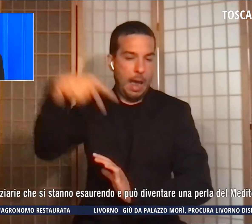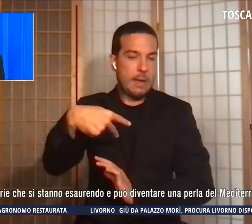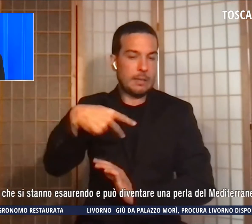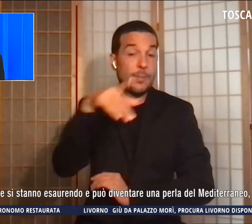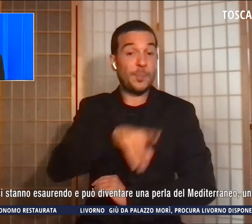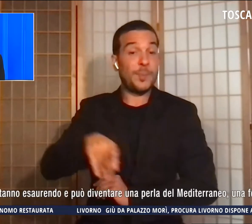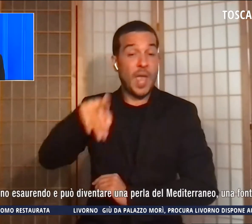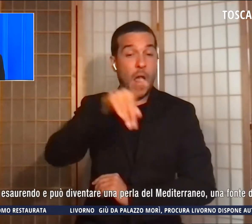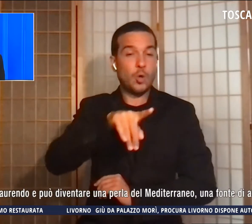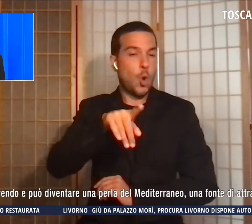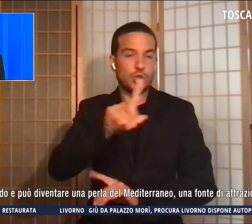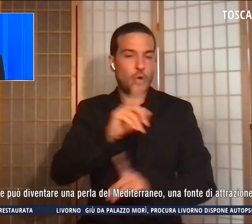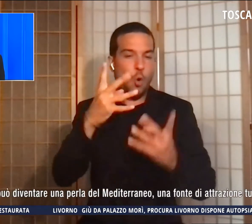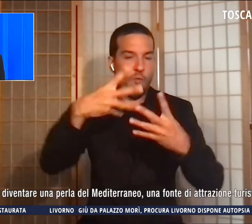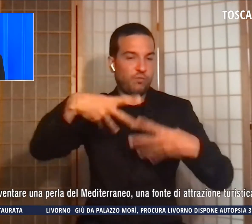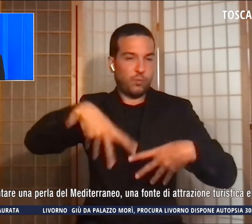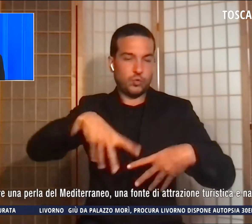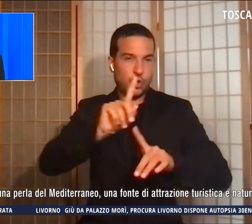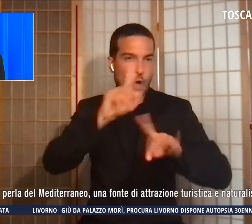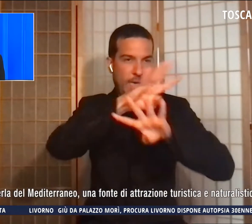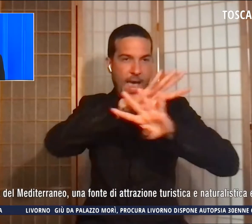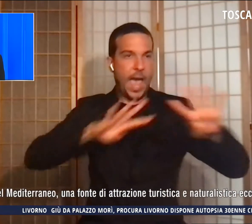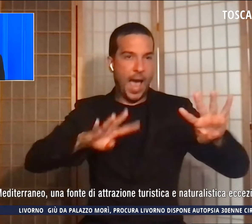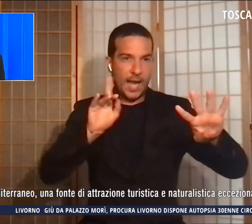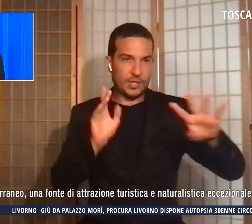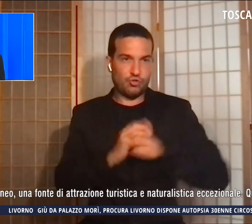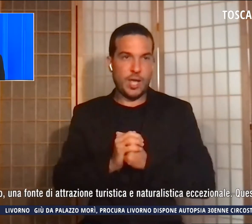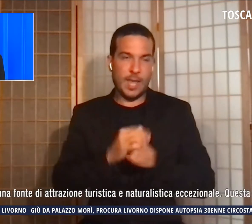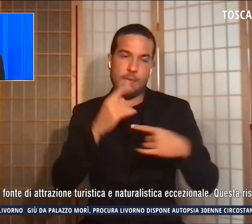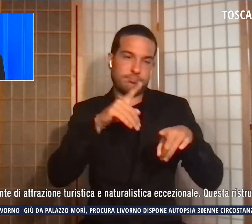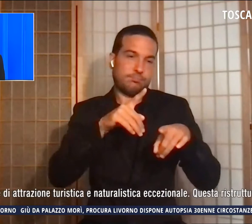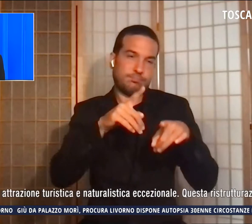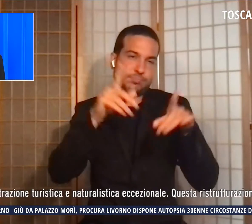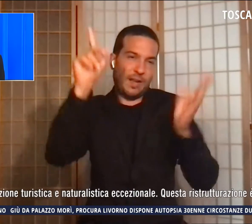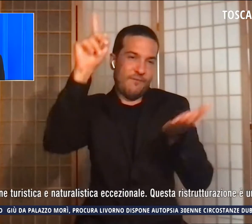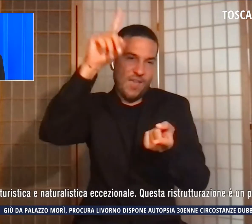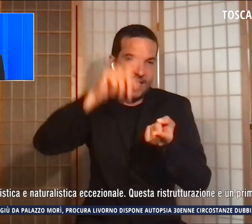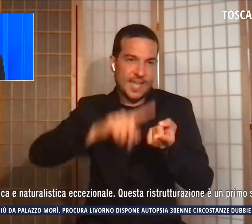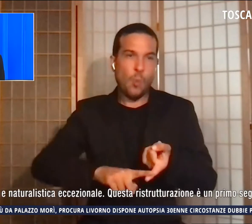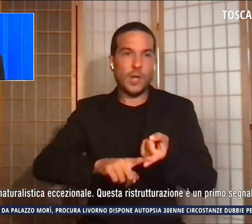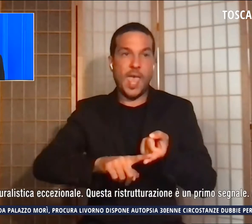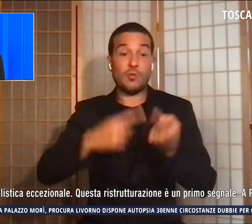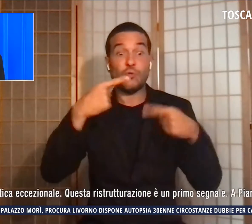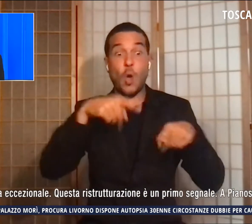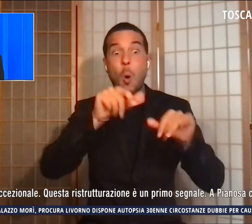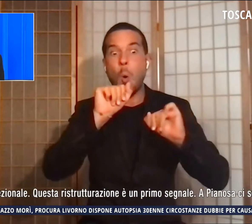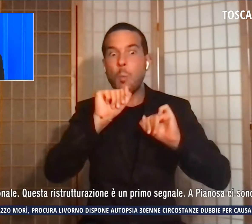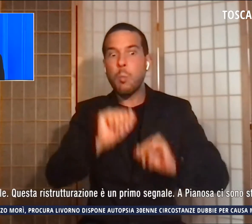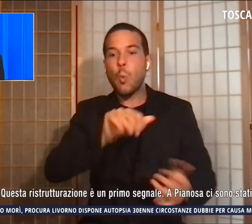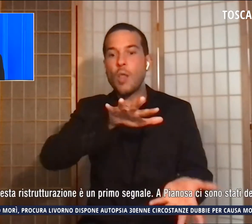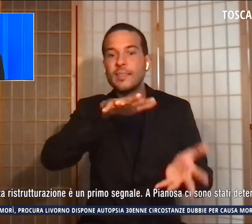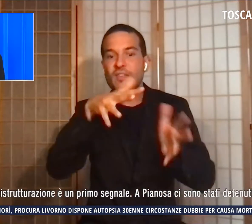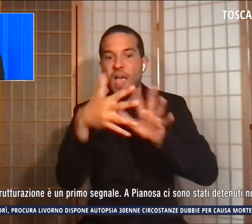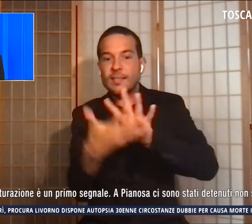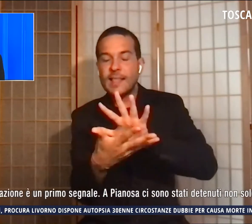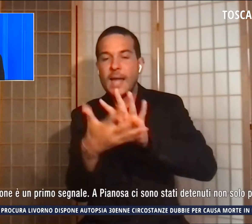penitenziarie che si stanno esaurendo e può così diventare una perla del Mediterraneo,